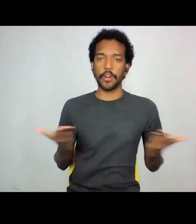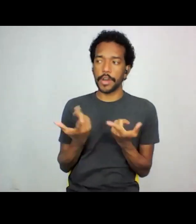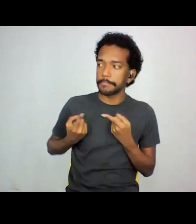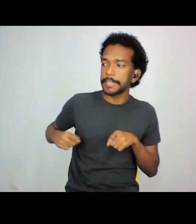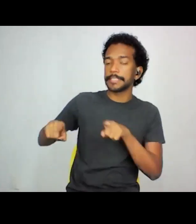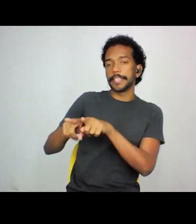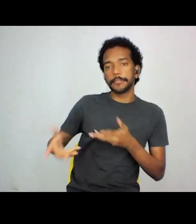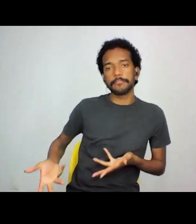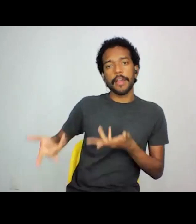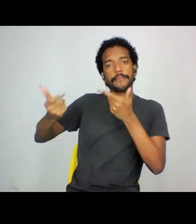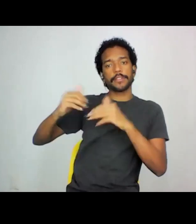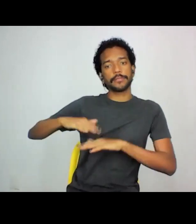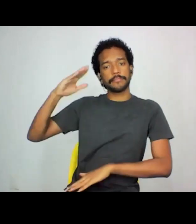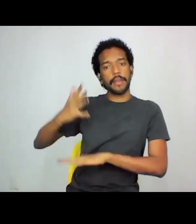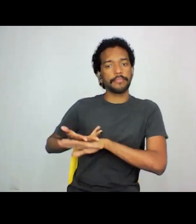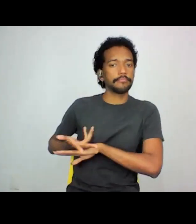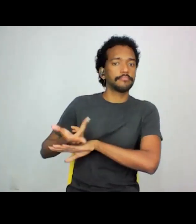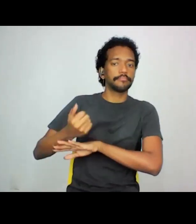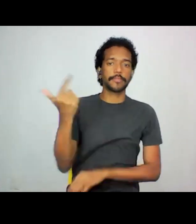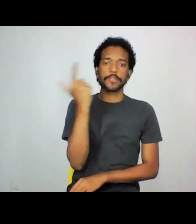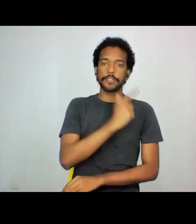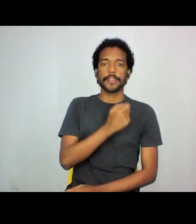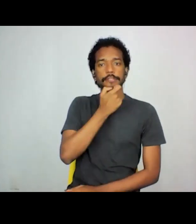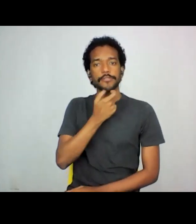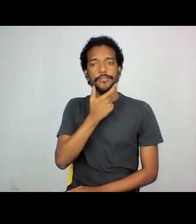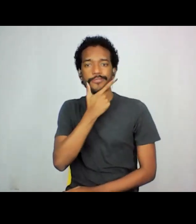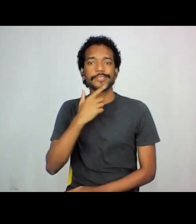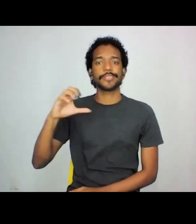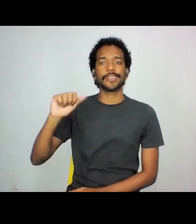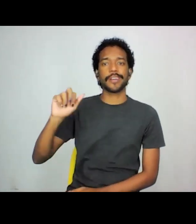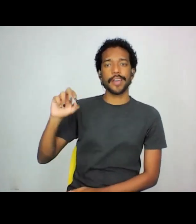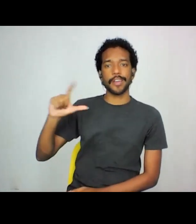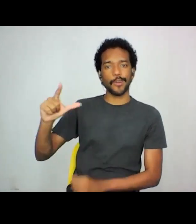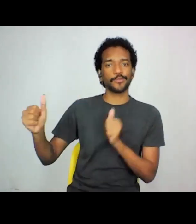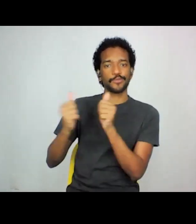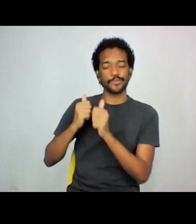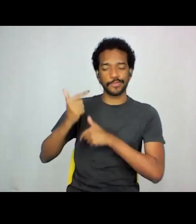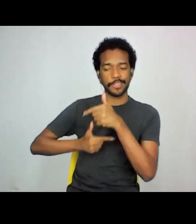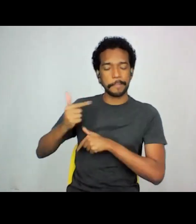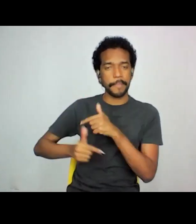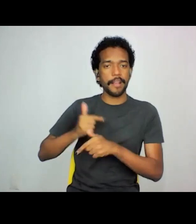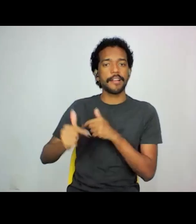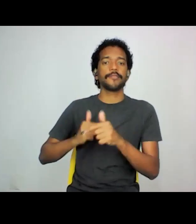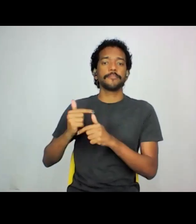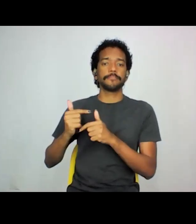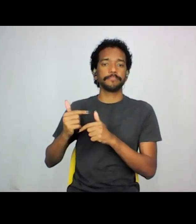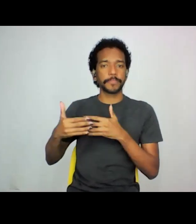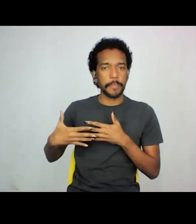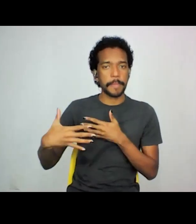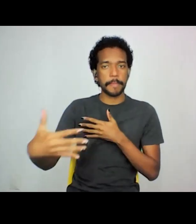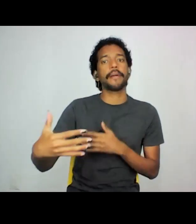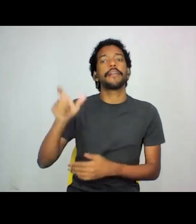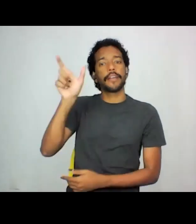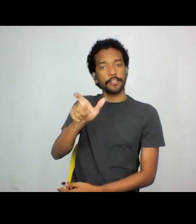habilidosos do que Suzy e Carol para lidar isso conosco. Então, assim, são amigas, são colegas de trabalho e são